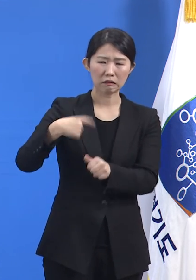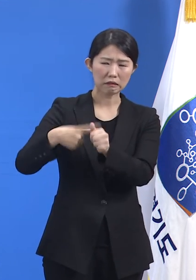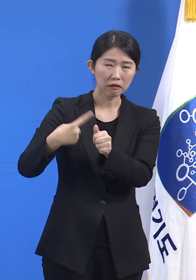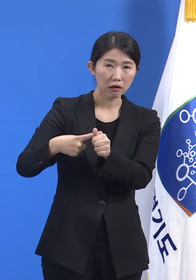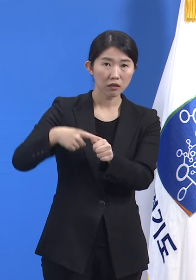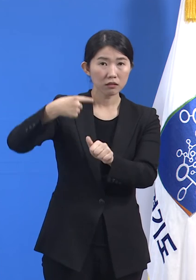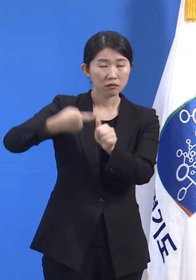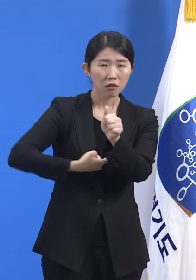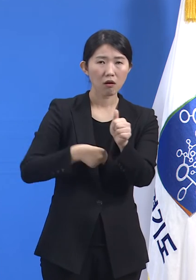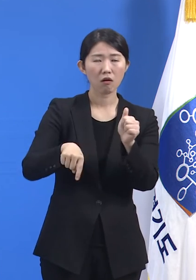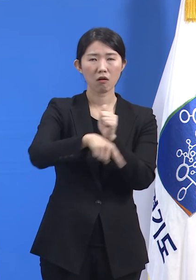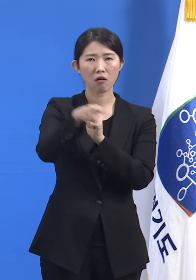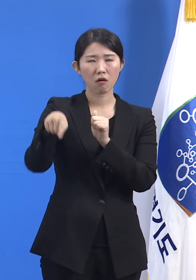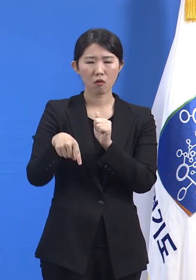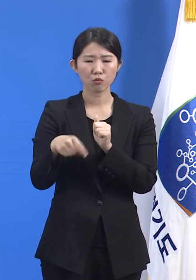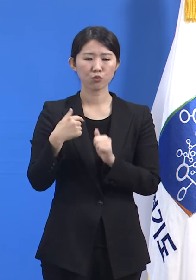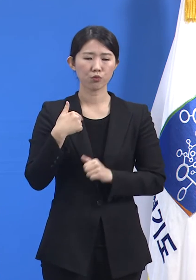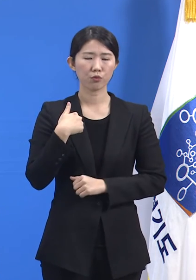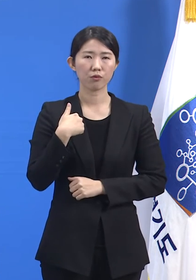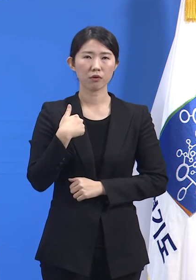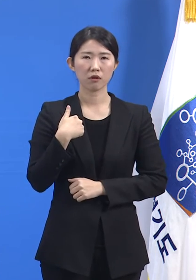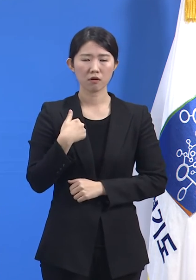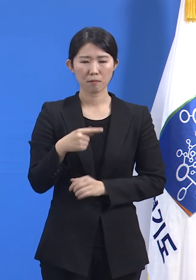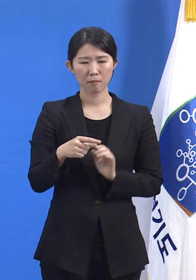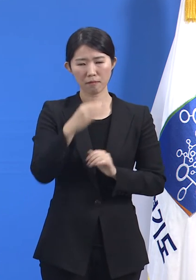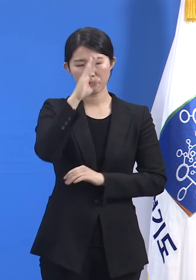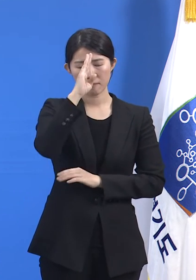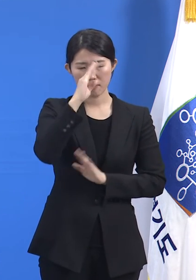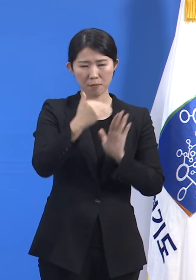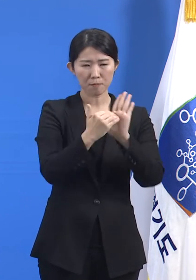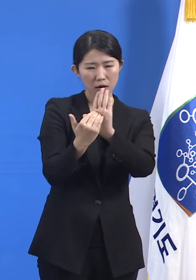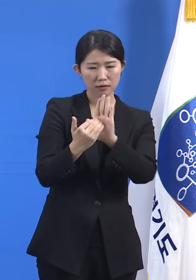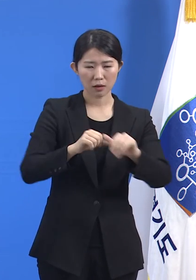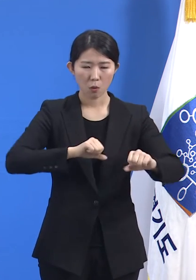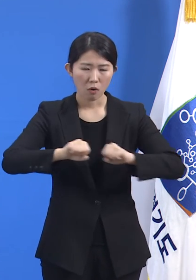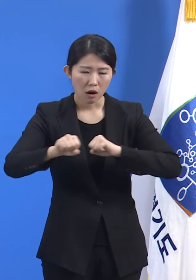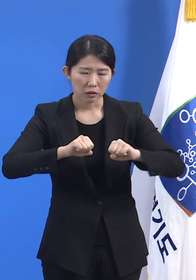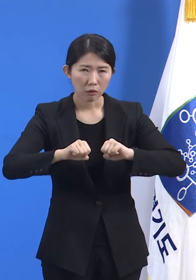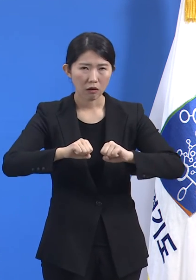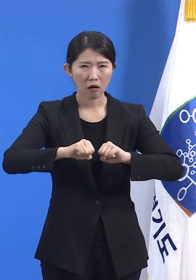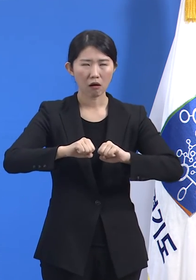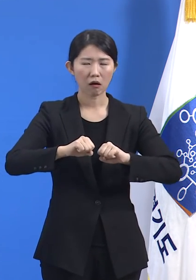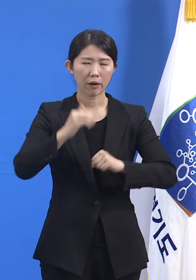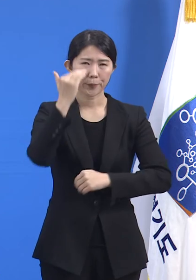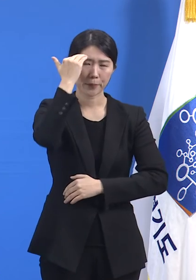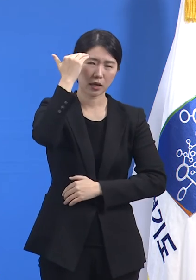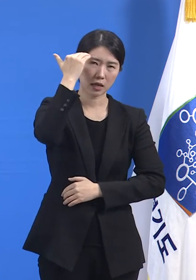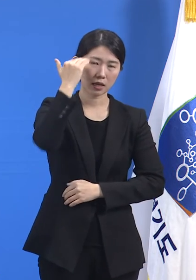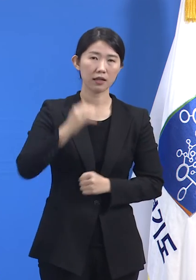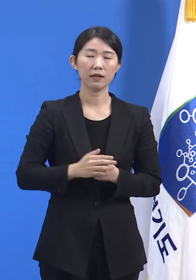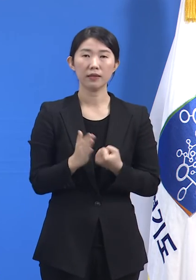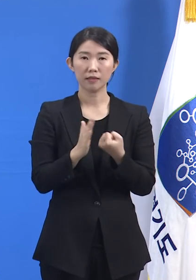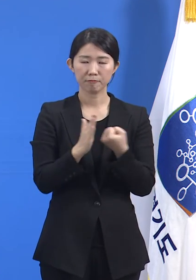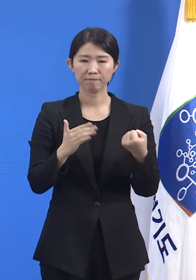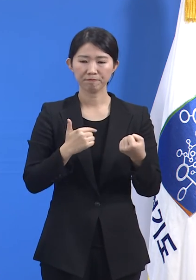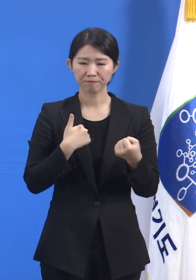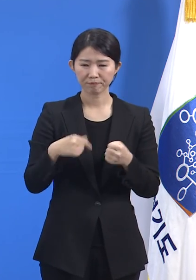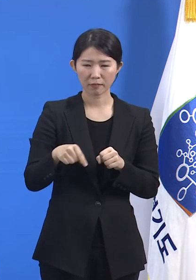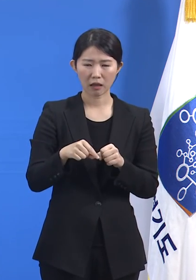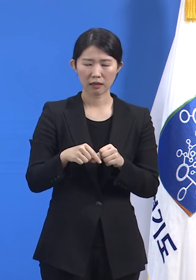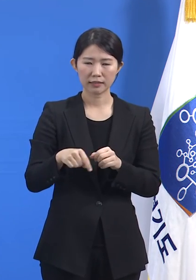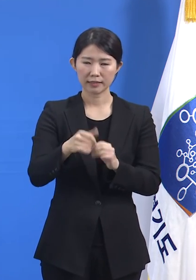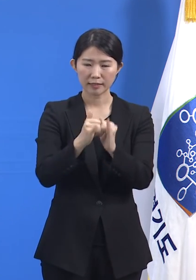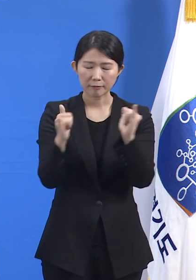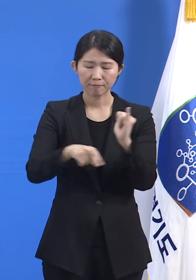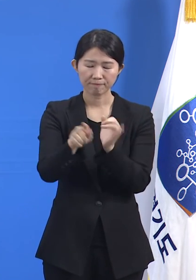지켜내는 데 방해 요인이 됩니다. 우애와 연대의 정신으로 공동체성을 지켜내고 발휘하는 것도